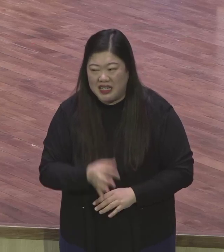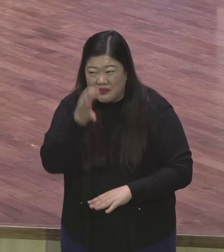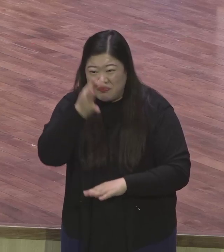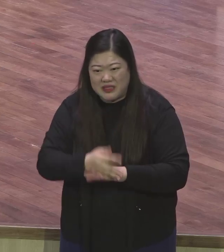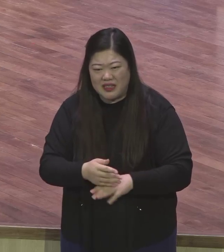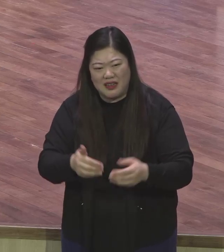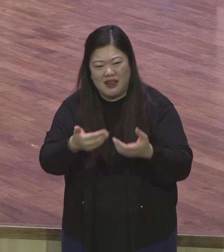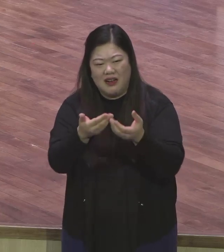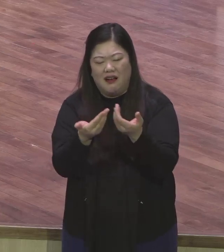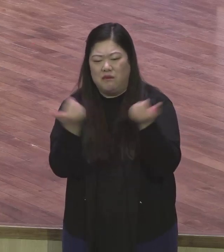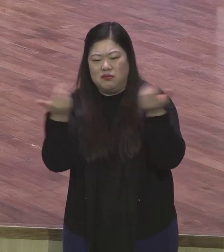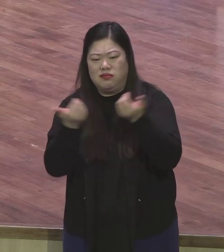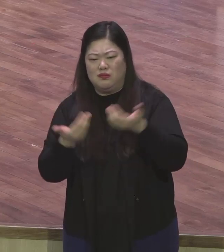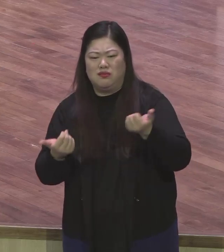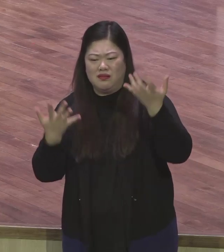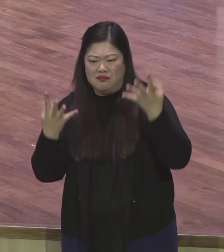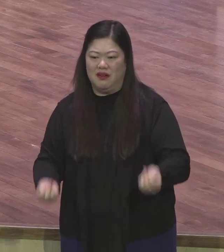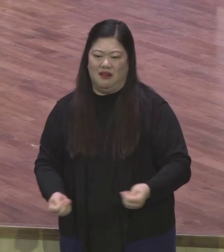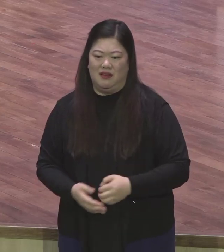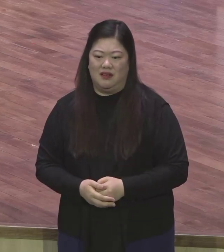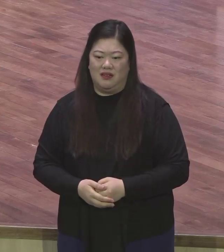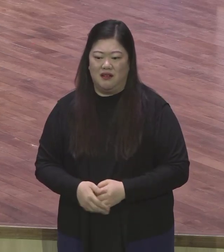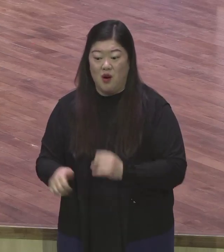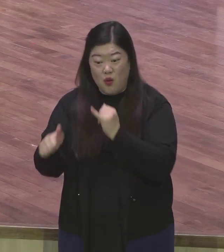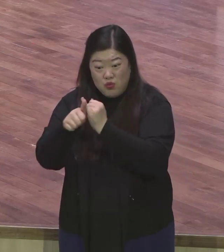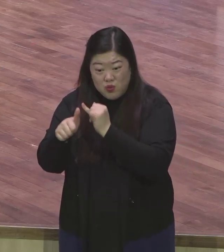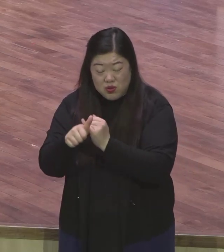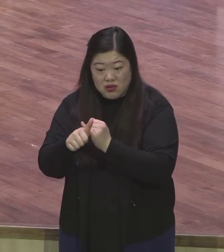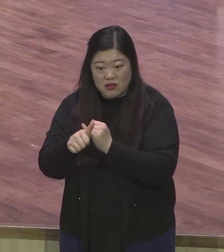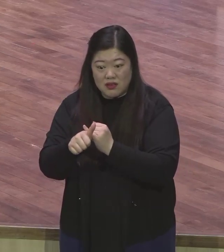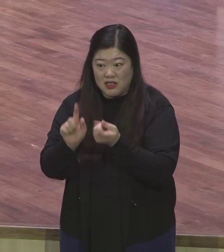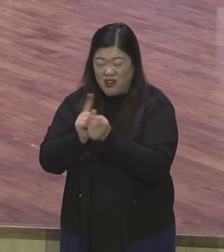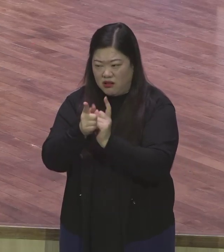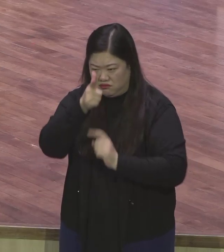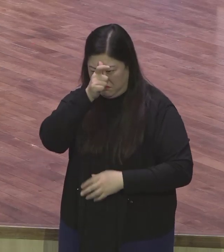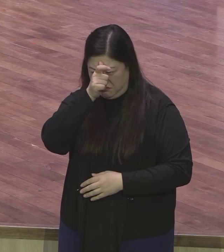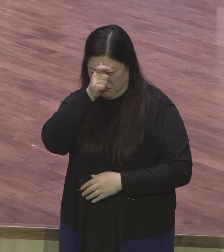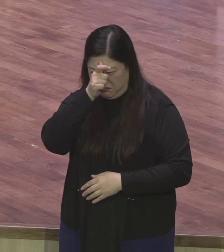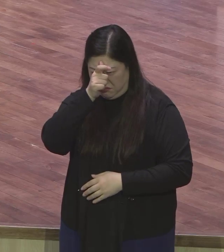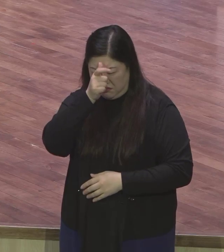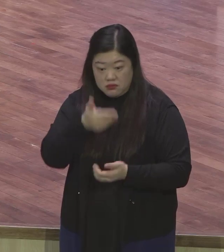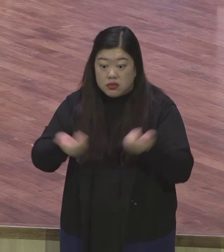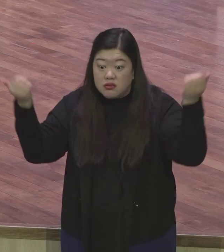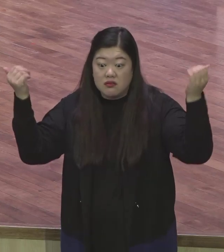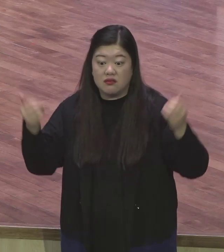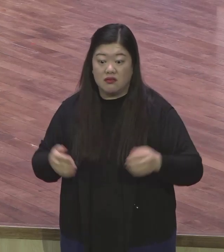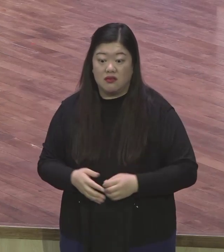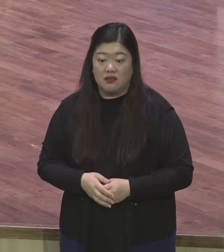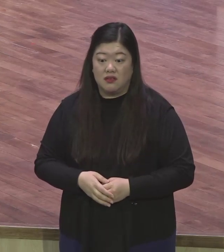거예요 모든 게 자기 중심이니까 자기 주장이니까 상대를 왜 무시합니까? 여자라고 무시해요?